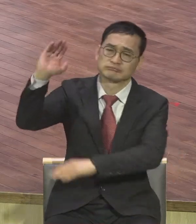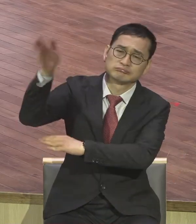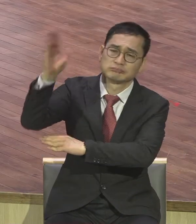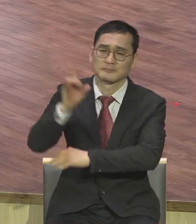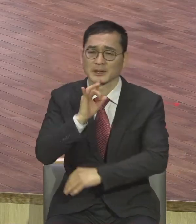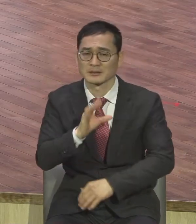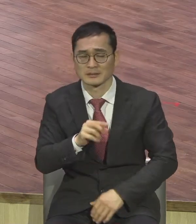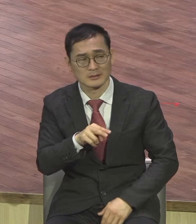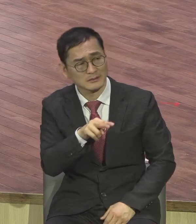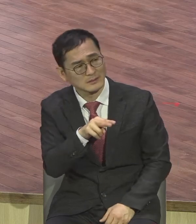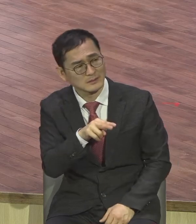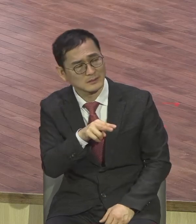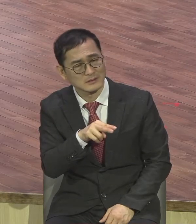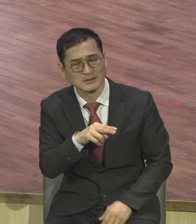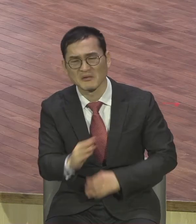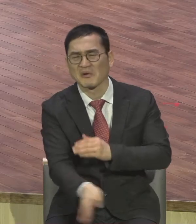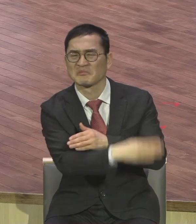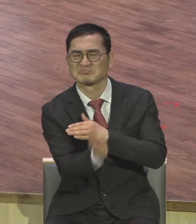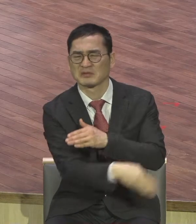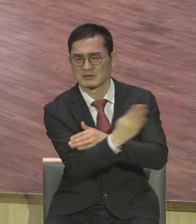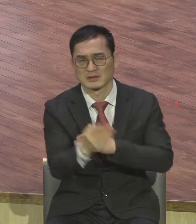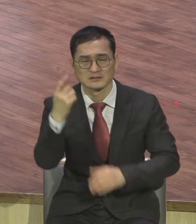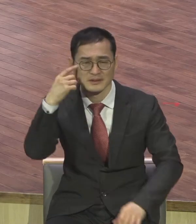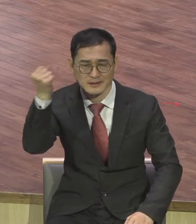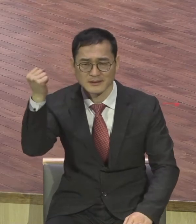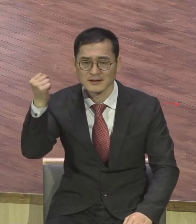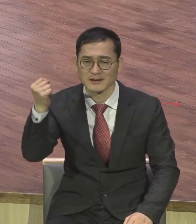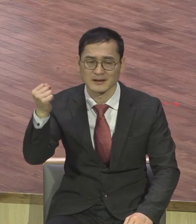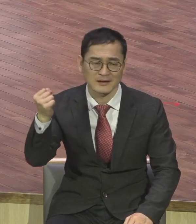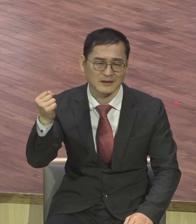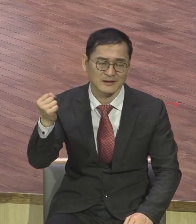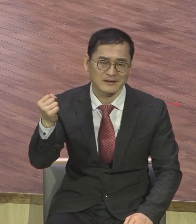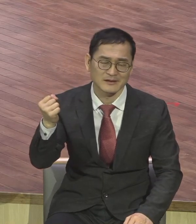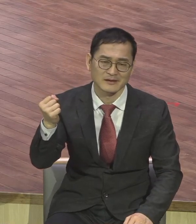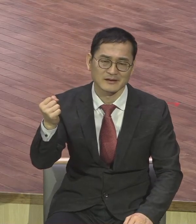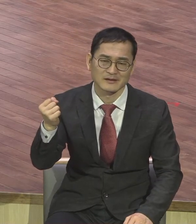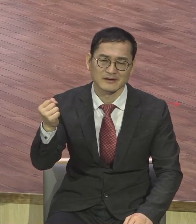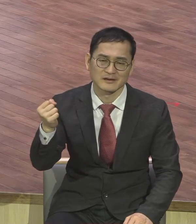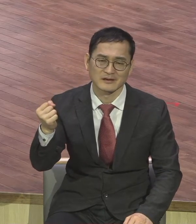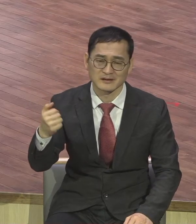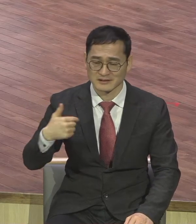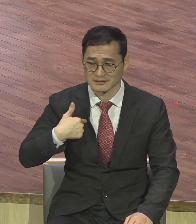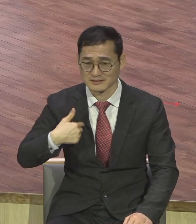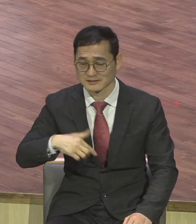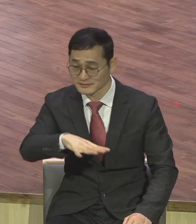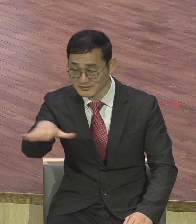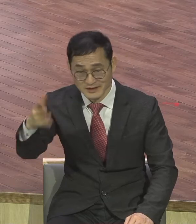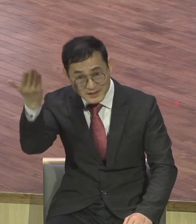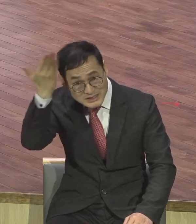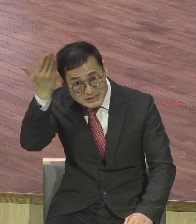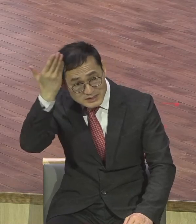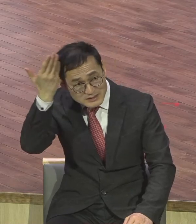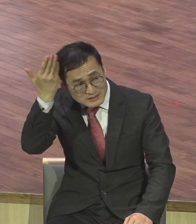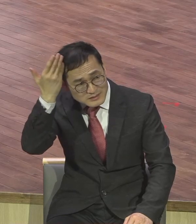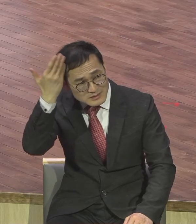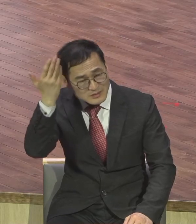그냥 말씀을 전파하고 회당에 가르치니까 자기들 상식으로는 말이 안 돼 그러니까